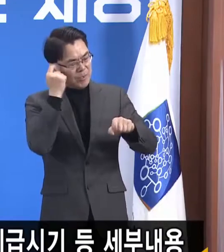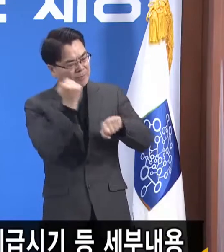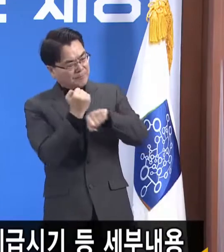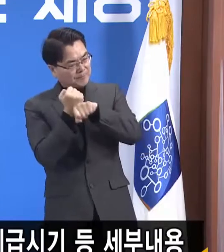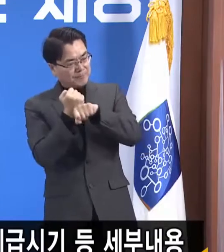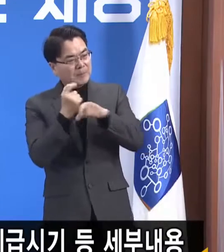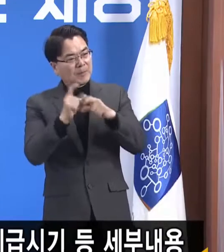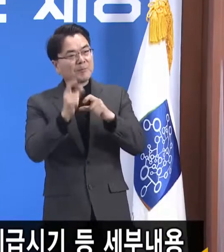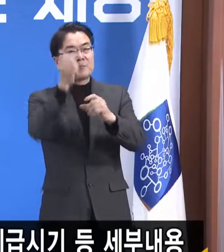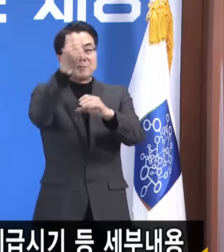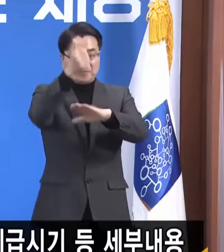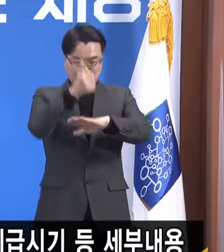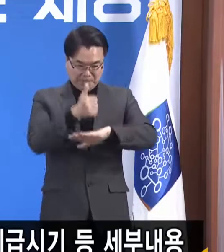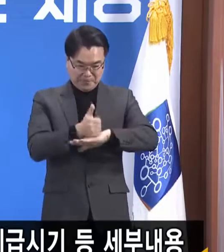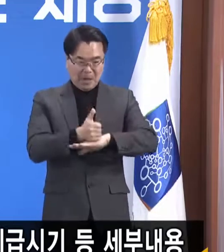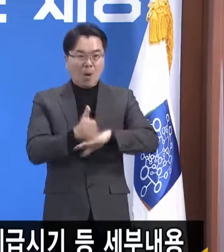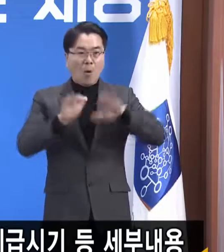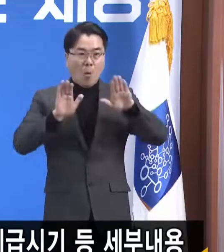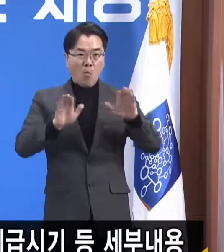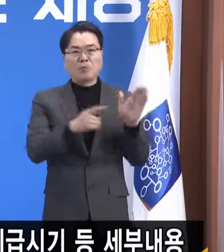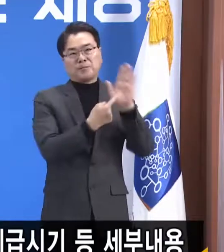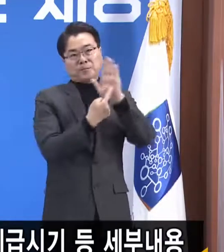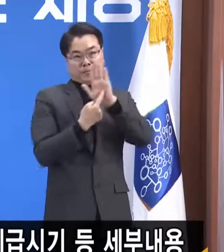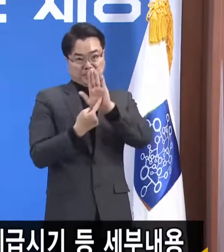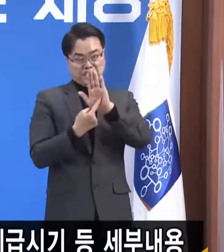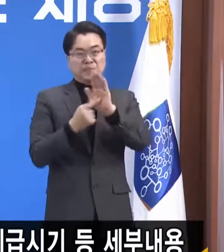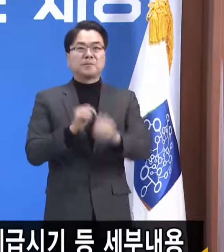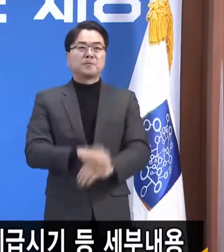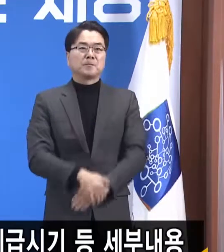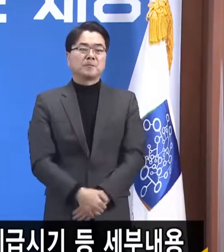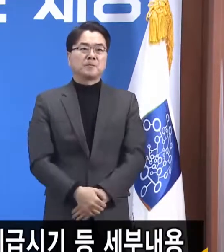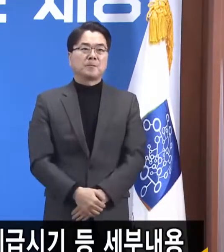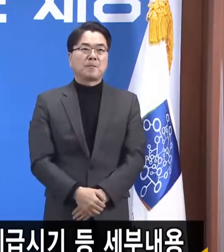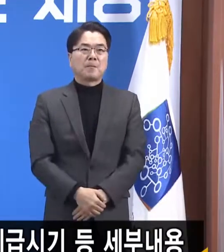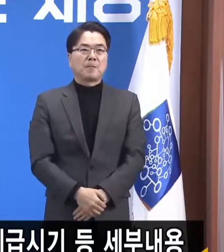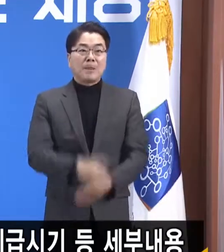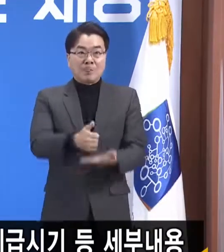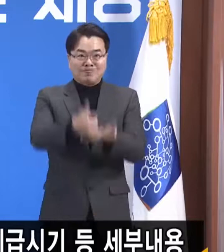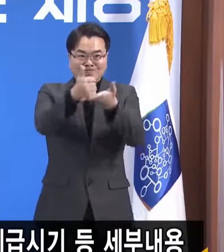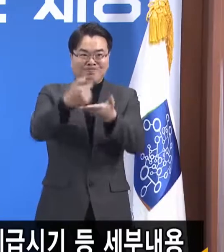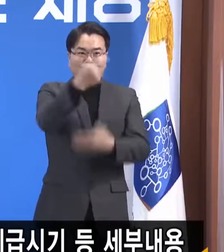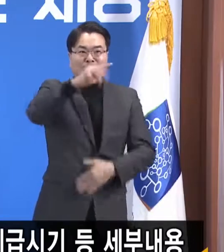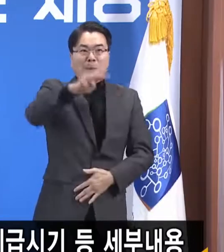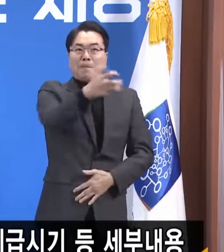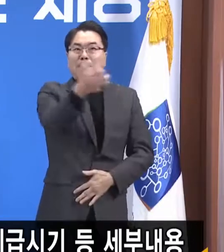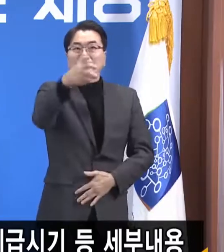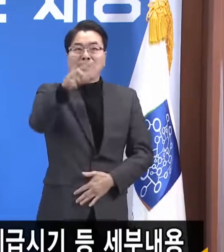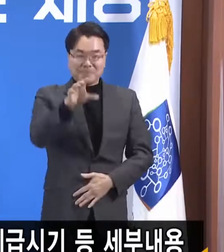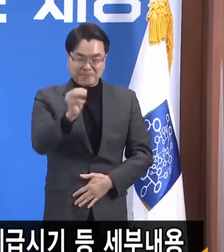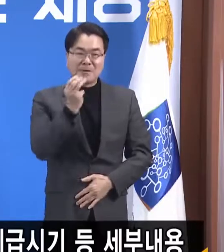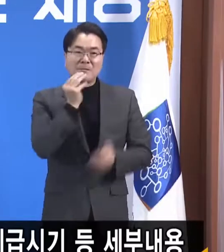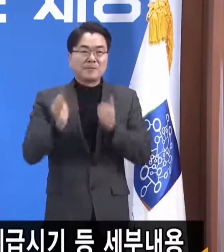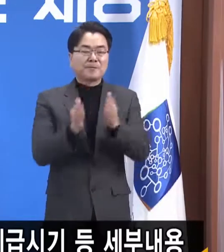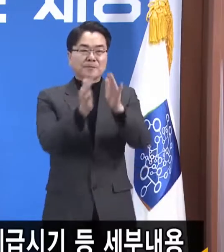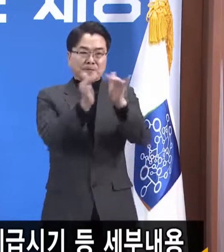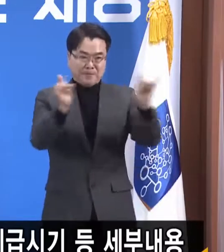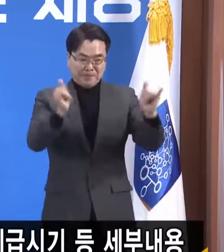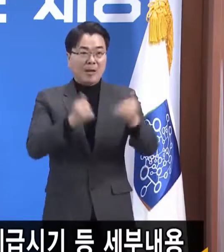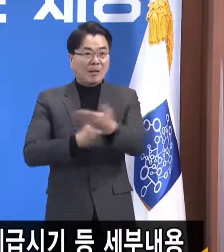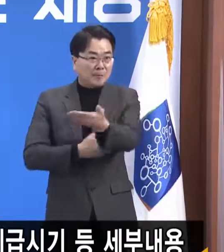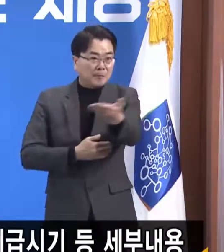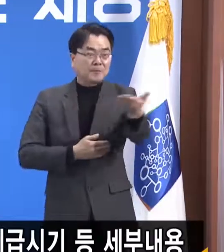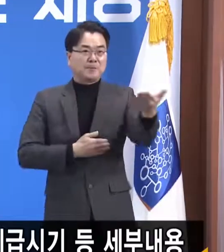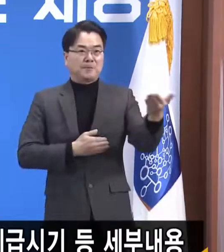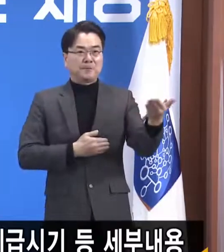오늘 이와 같은 입장을 발표하게 됐습니다. 존경하는 1,380만 경기도민 여러분